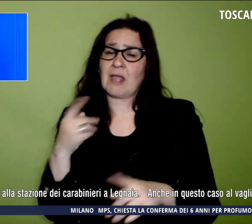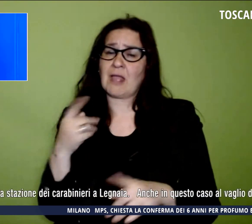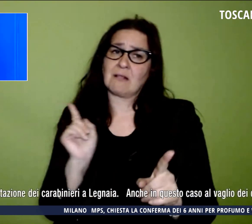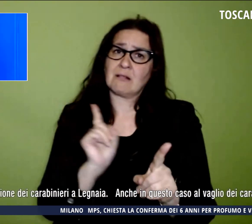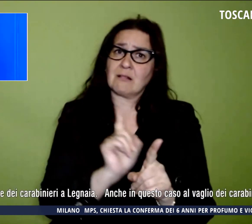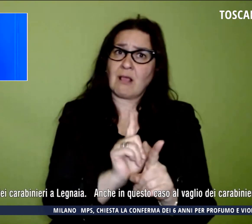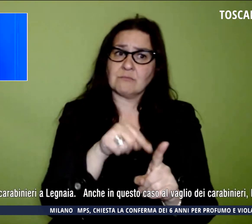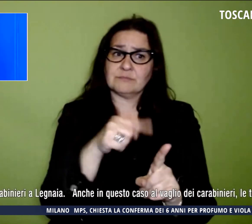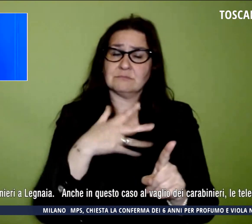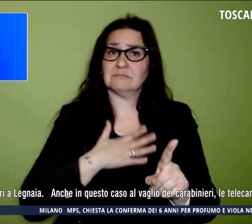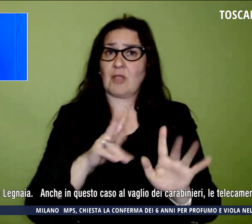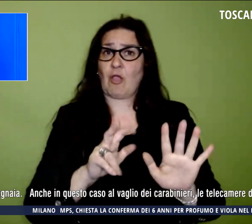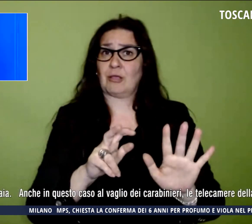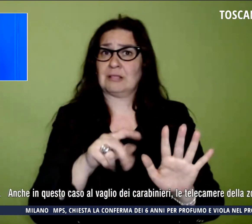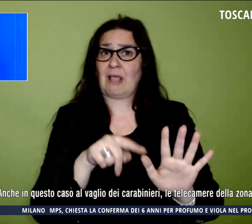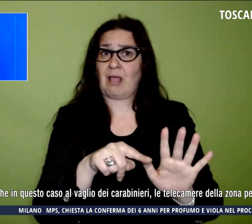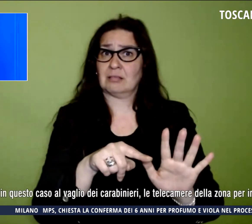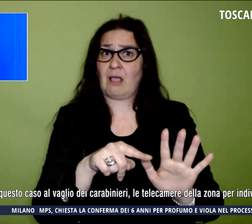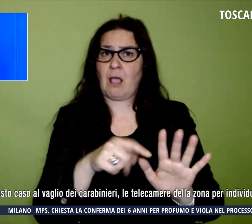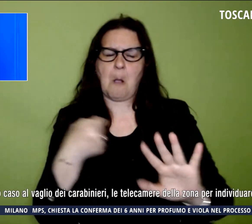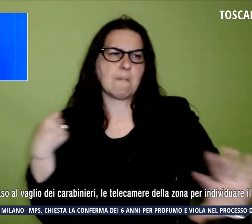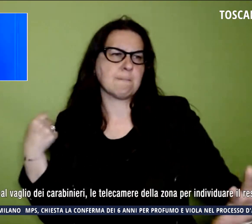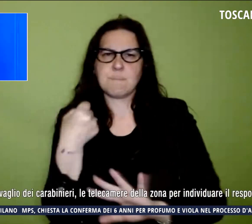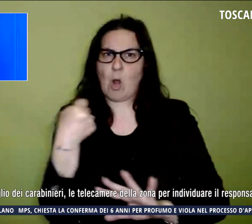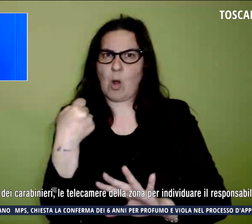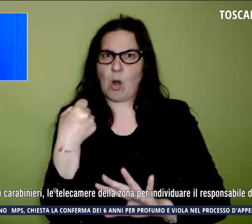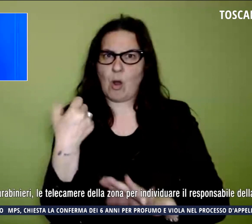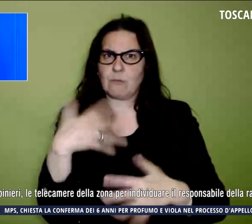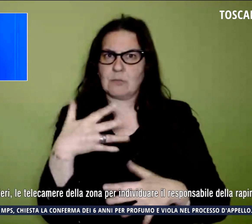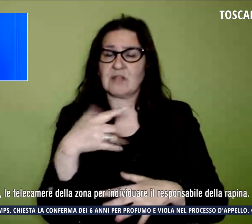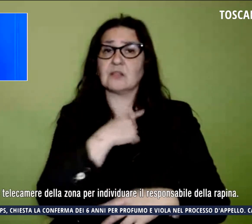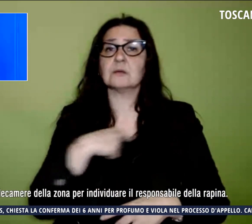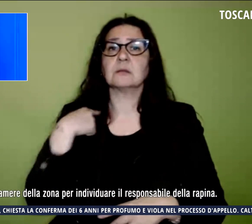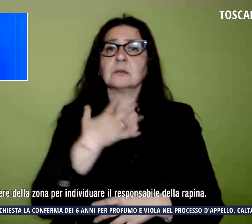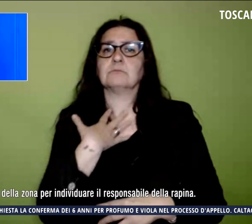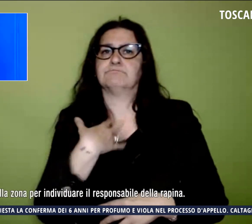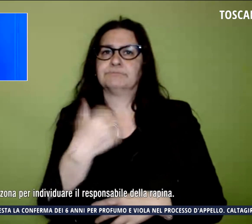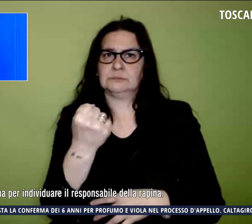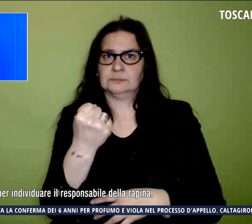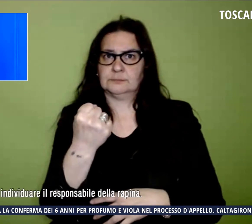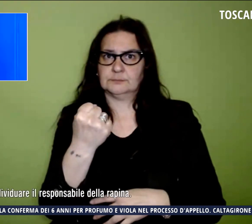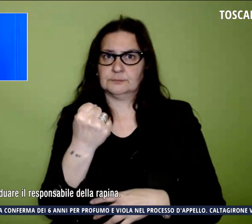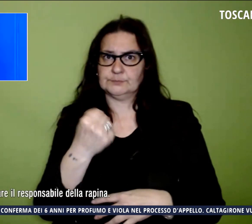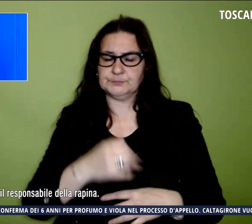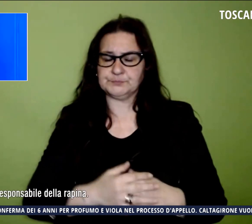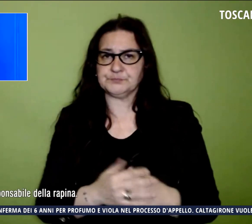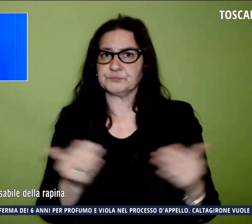avvicinato un ottantenne per poi sferrargli un pugno e strappargli la catenina dal collo. In serata il